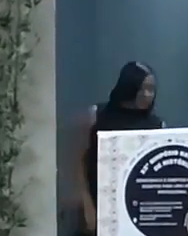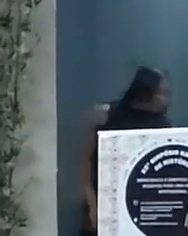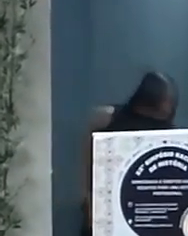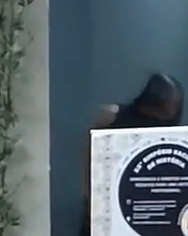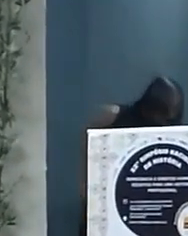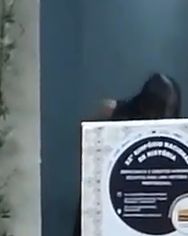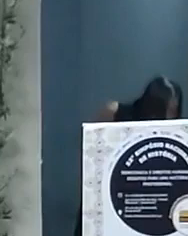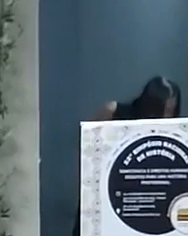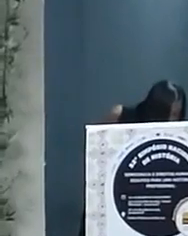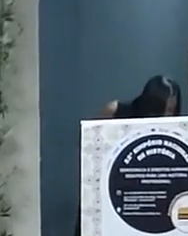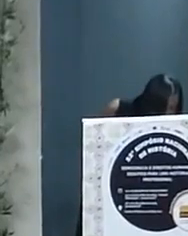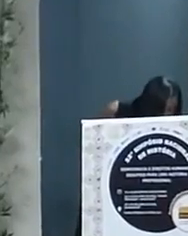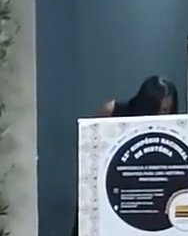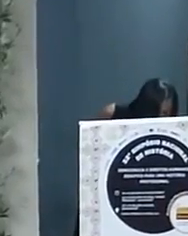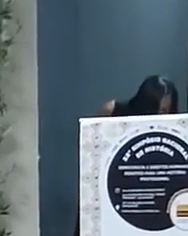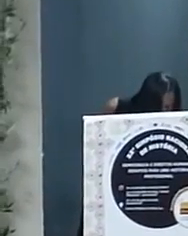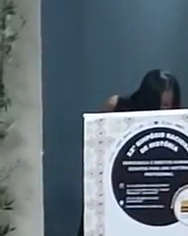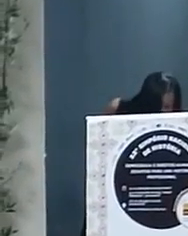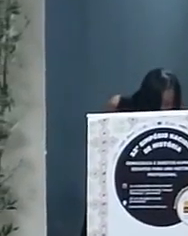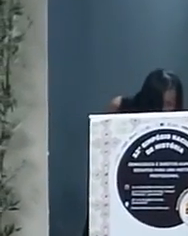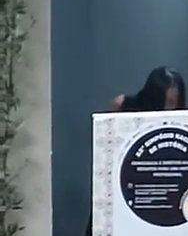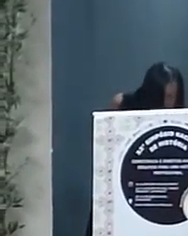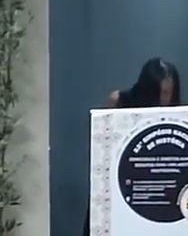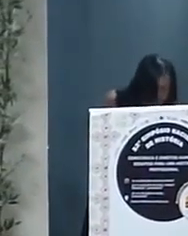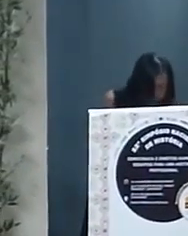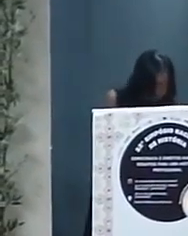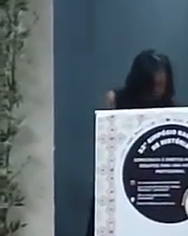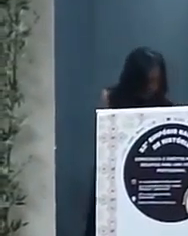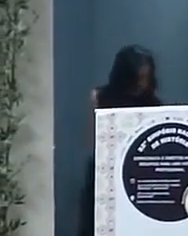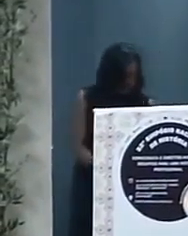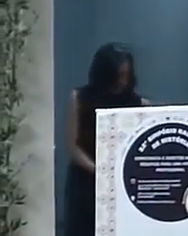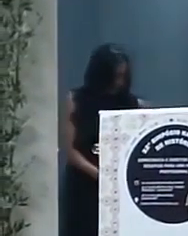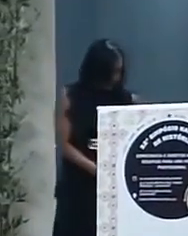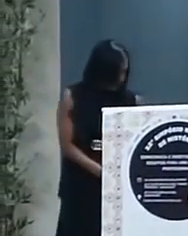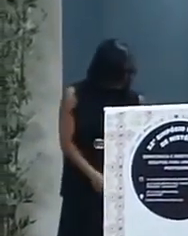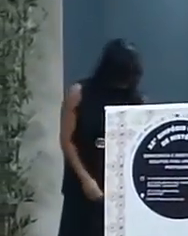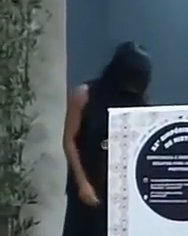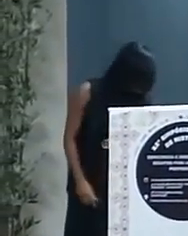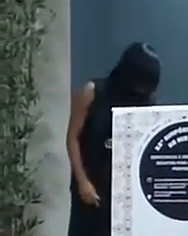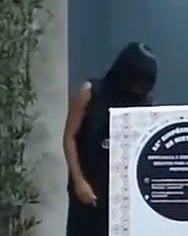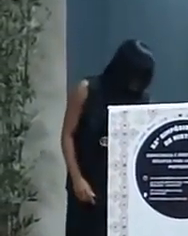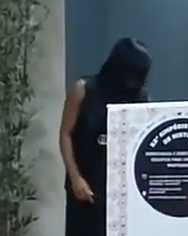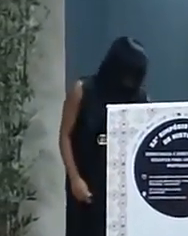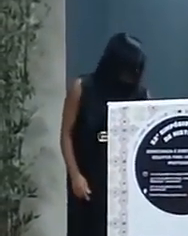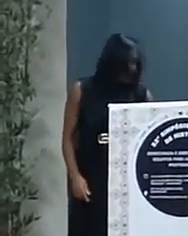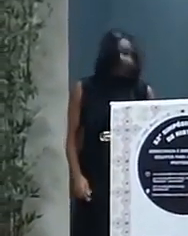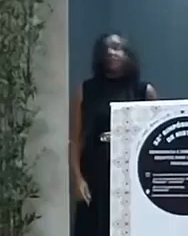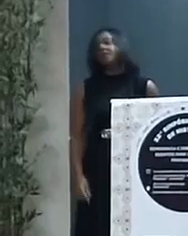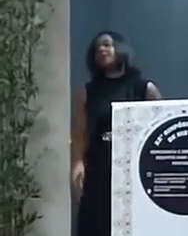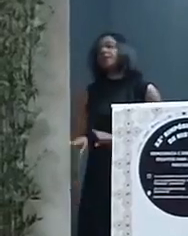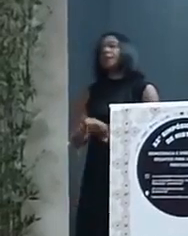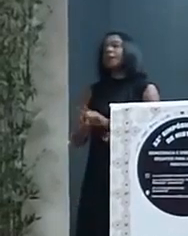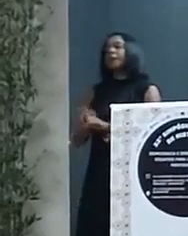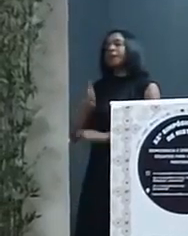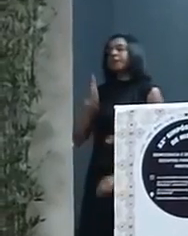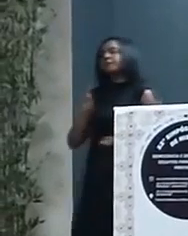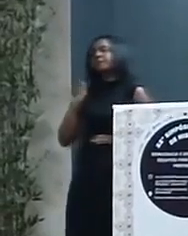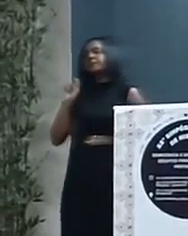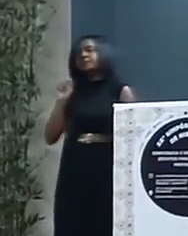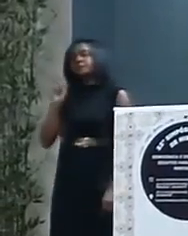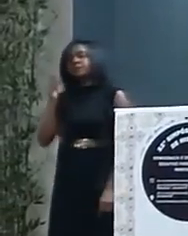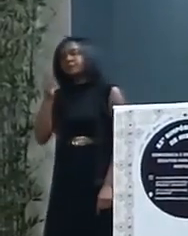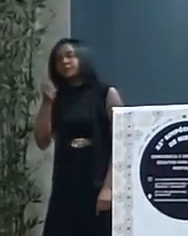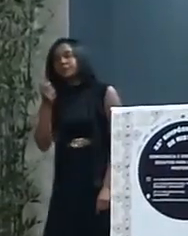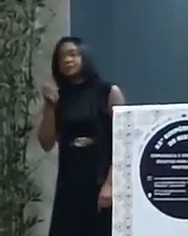geração que, como eu, formou-se ao longo dos anos 90 do século XX, a pesquisa assumiu o lugar central, um pouco,